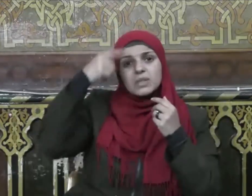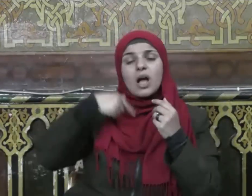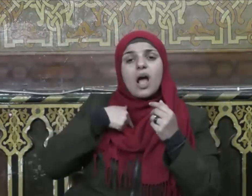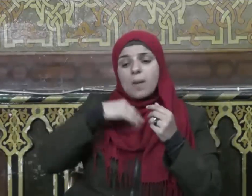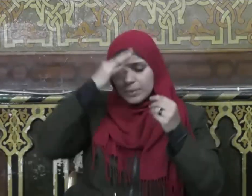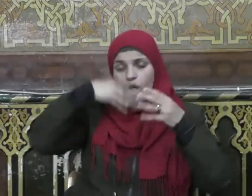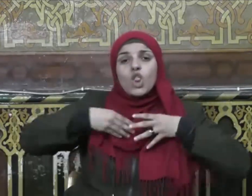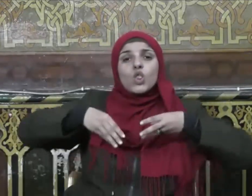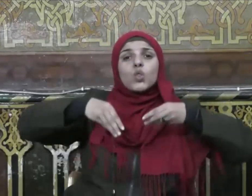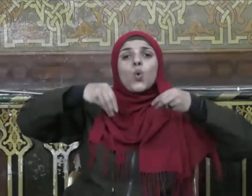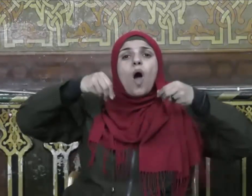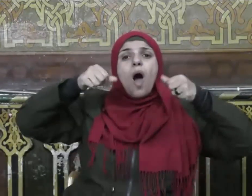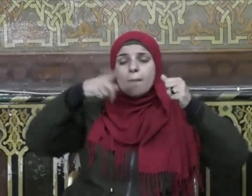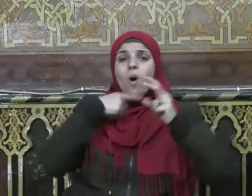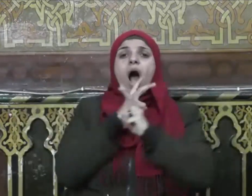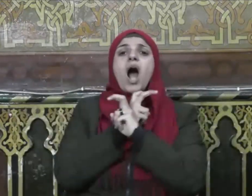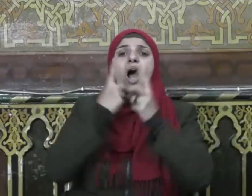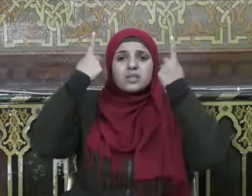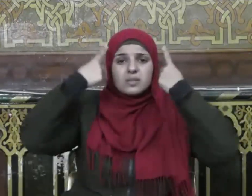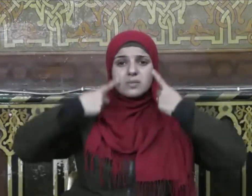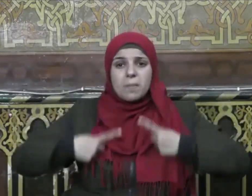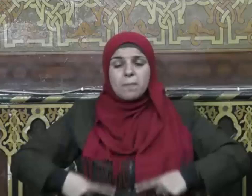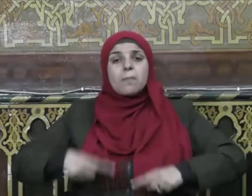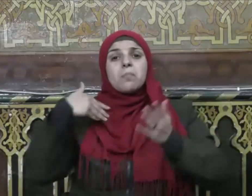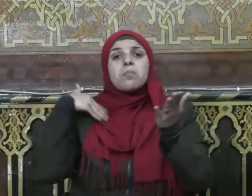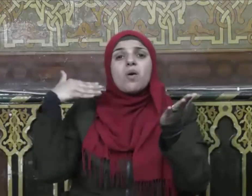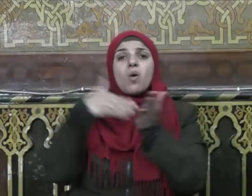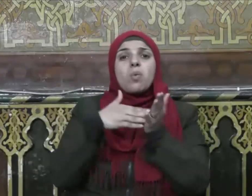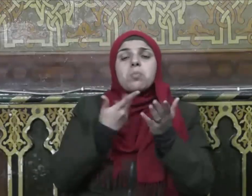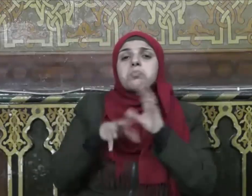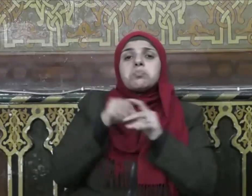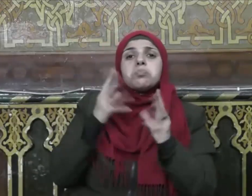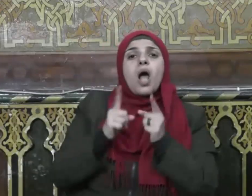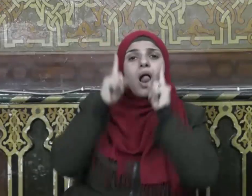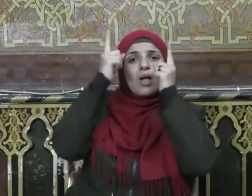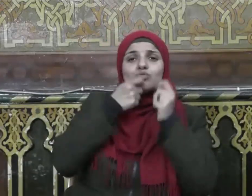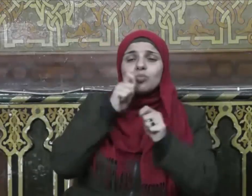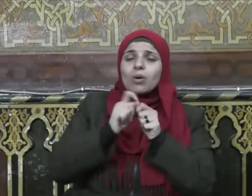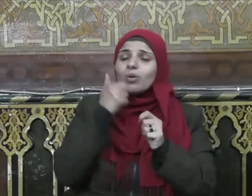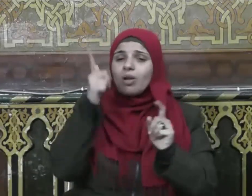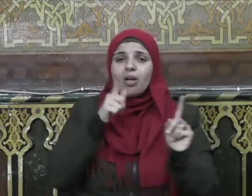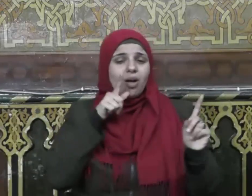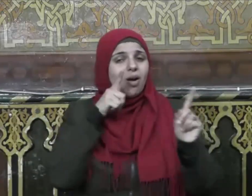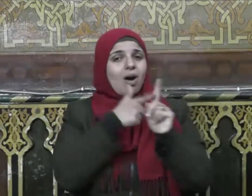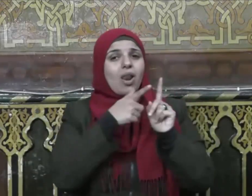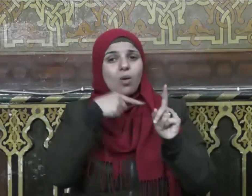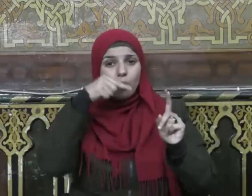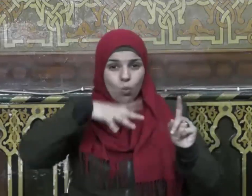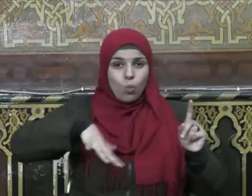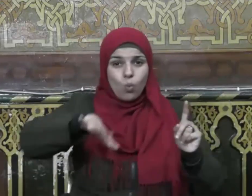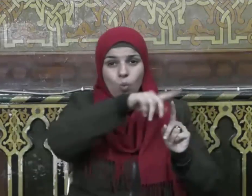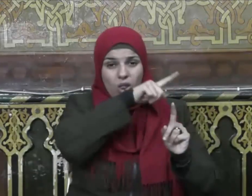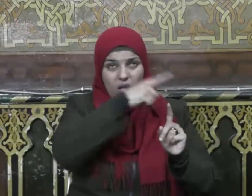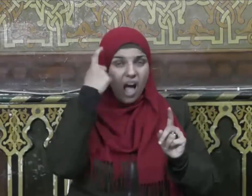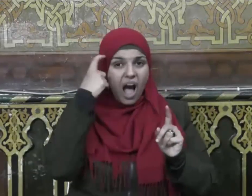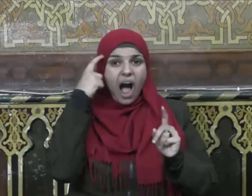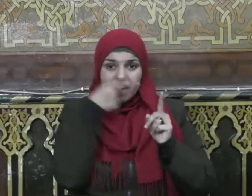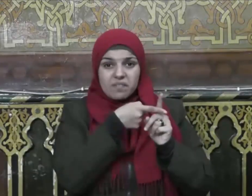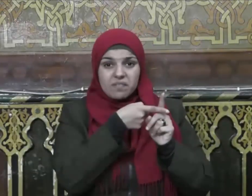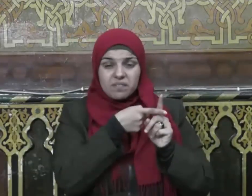تراباً وعظاماً أئنا لمدينون قال هل أنتم مطلعون فاطلع